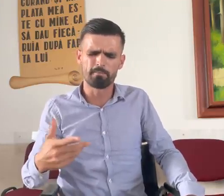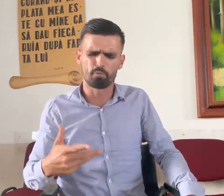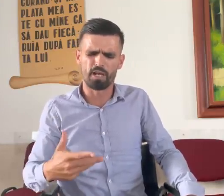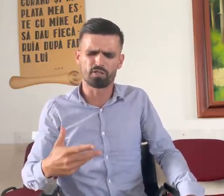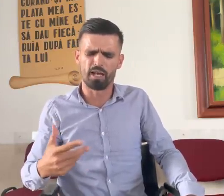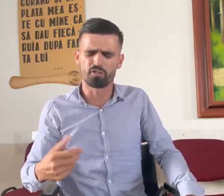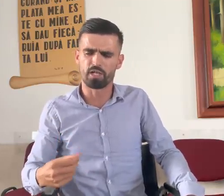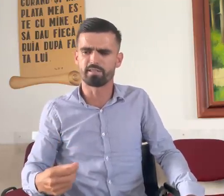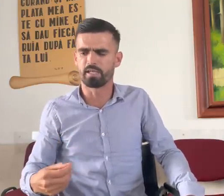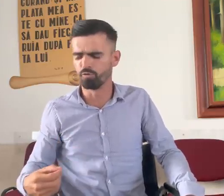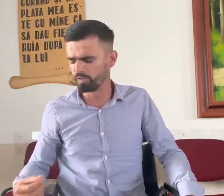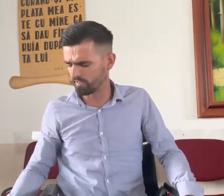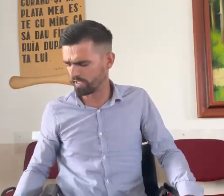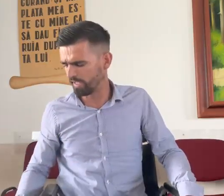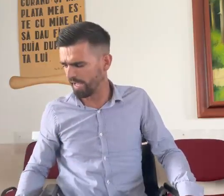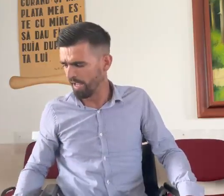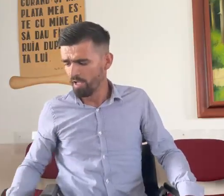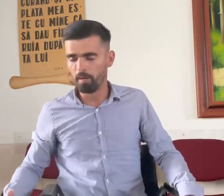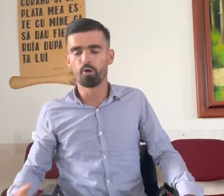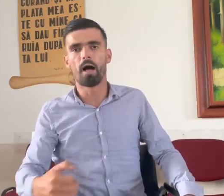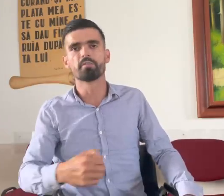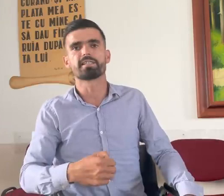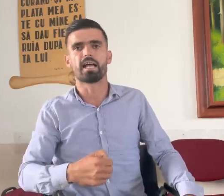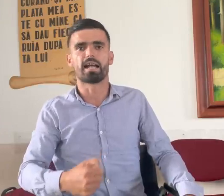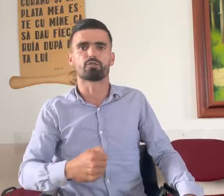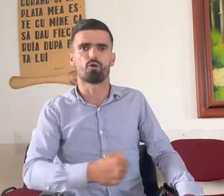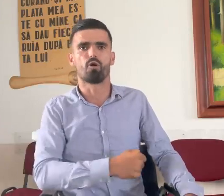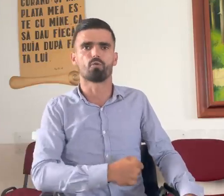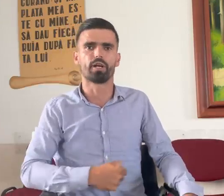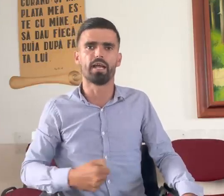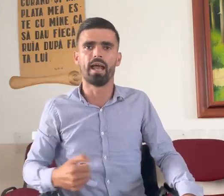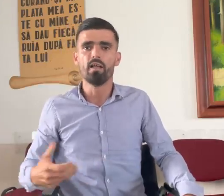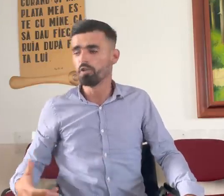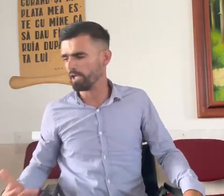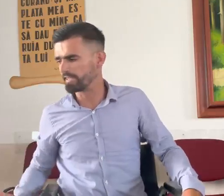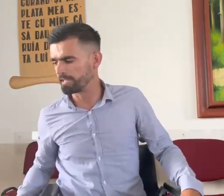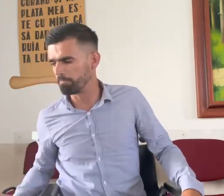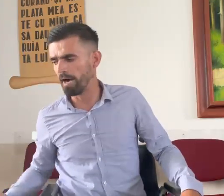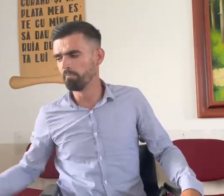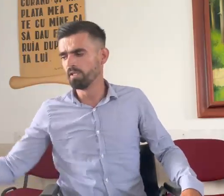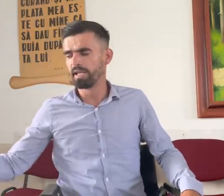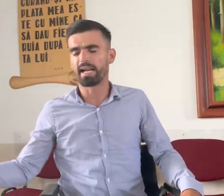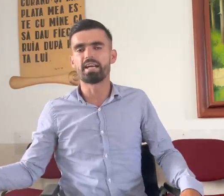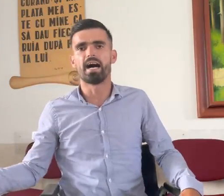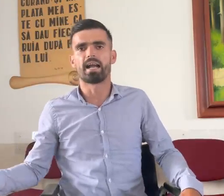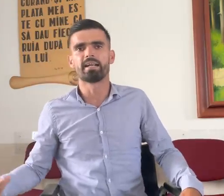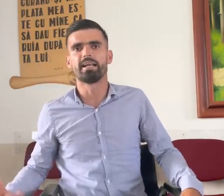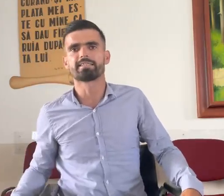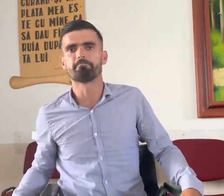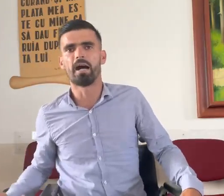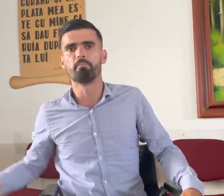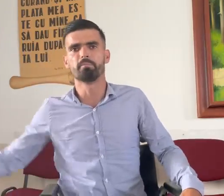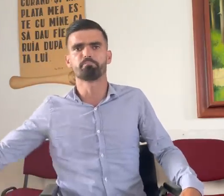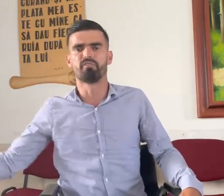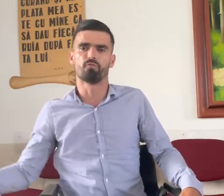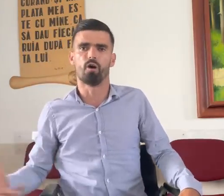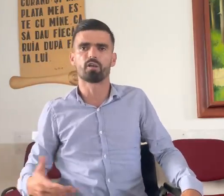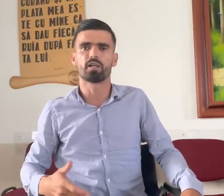timpul acela, în șase luni de zile, îmi luam seara drogurile și le țipam, era iarnă, le țipam pe foc